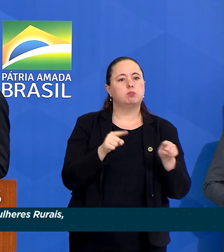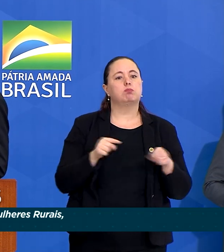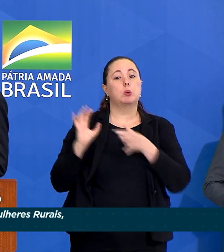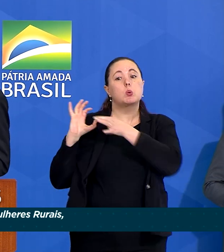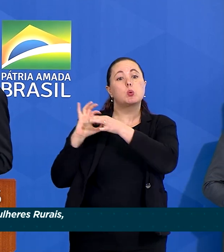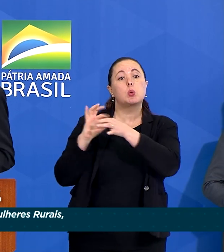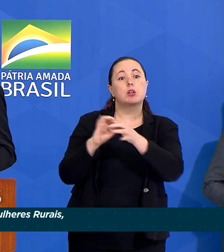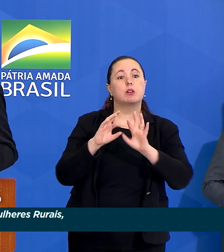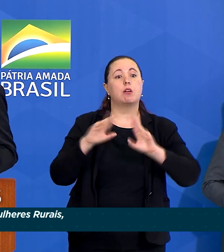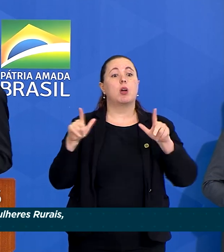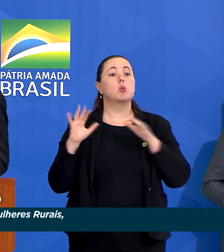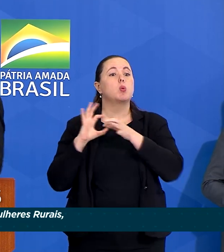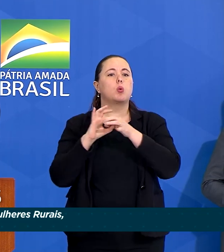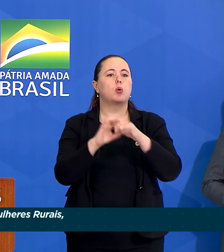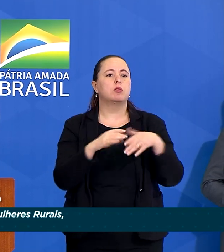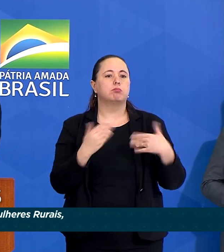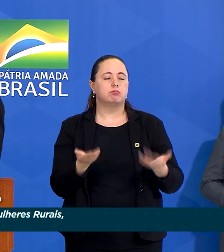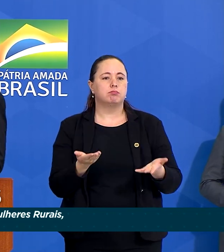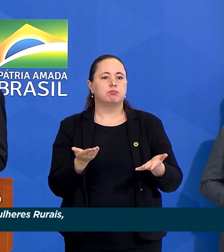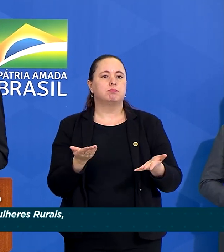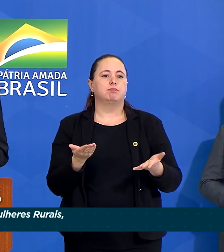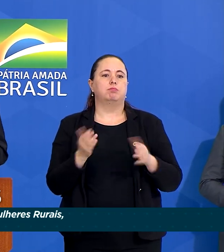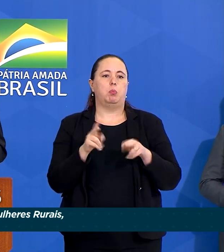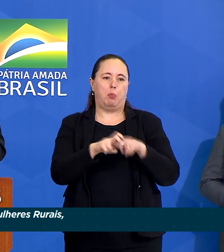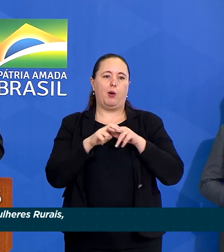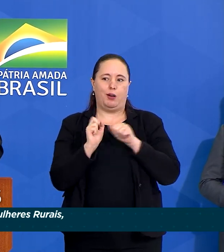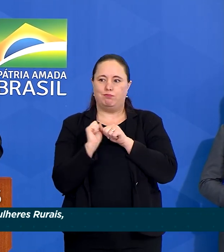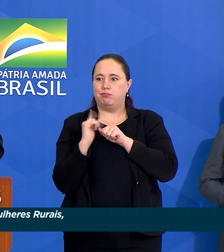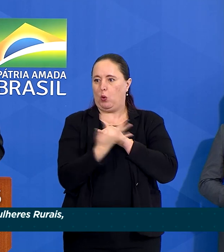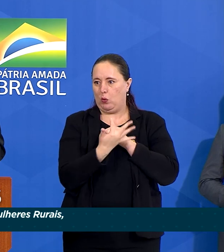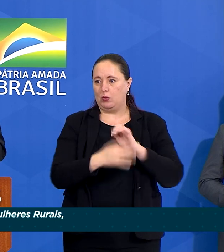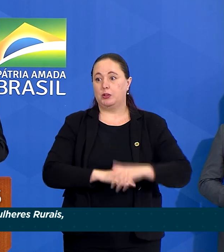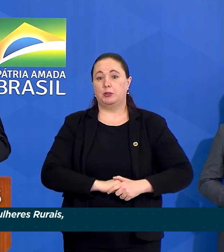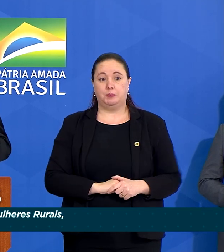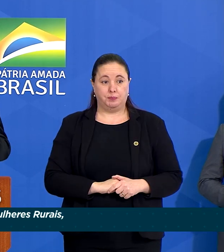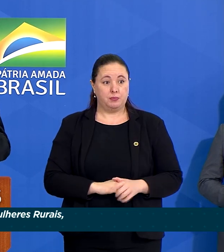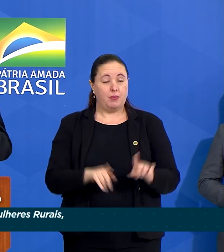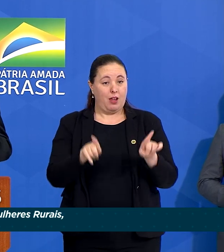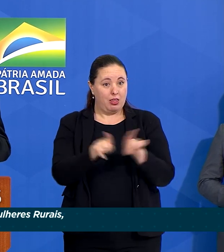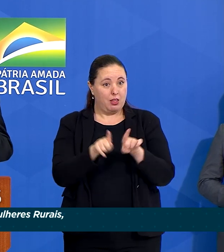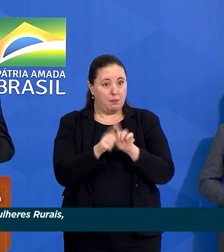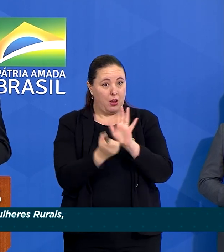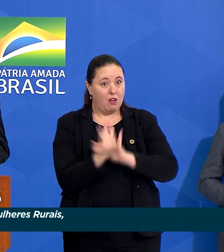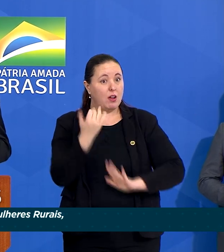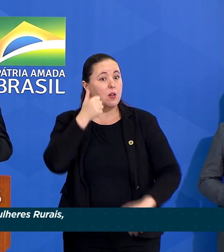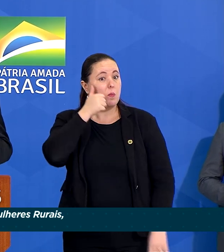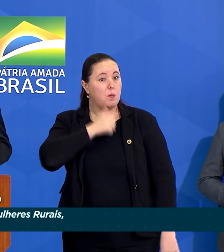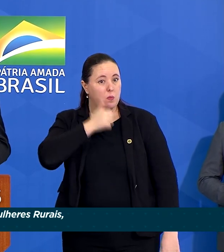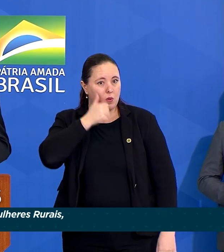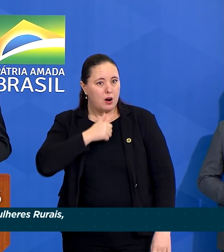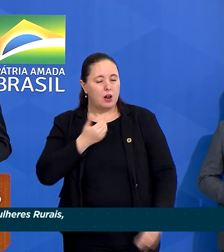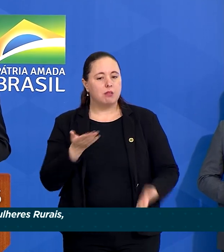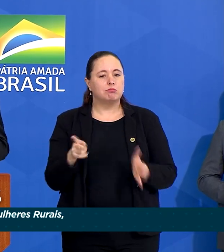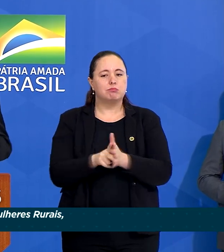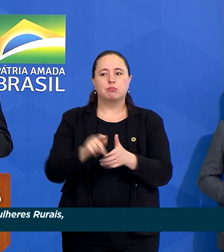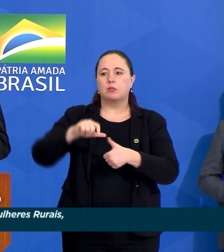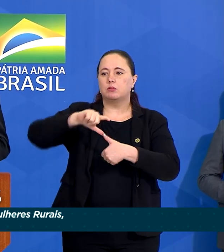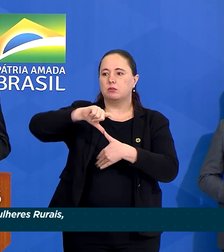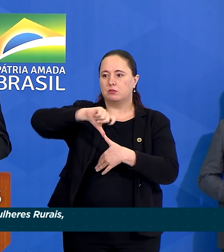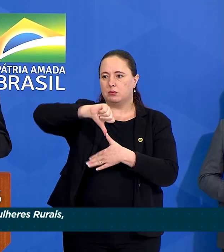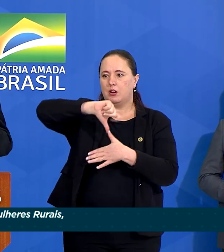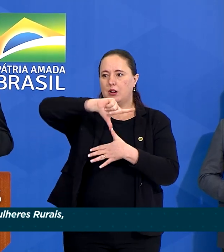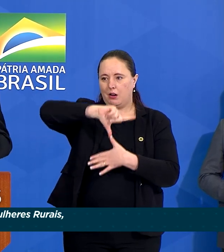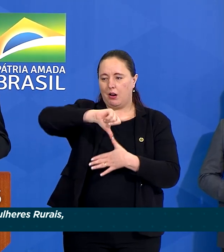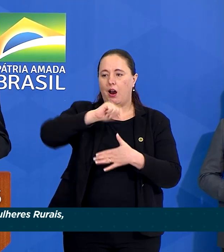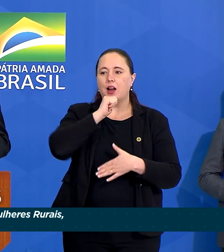contexto de covid-19. Além disso, muitas mulheres rurais latino-americanas ainda